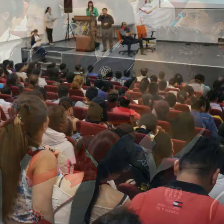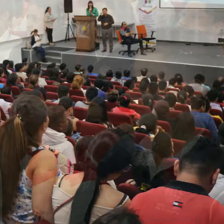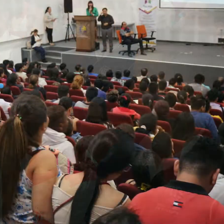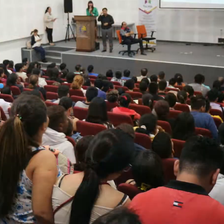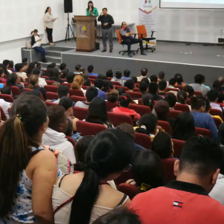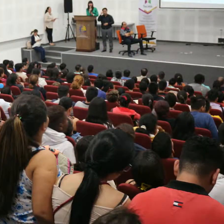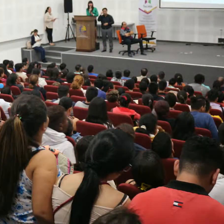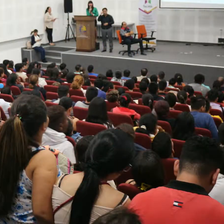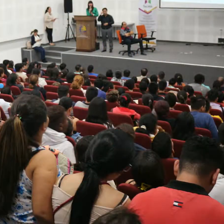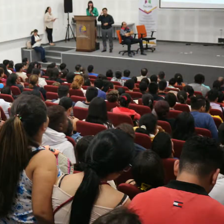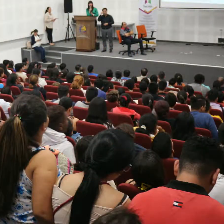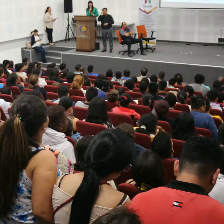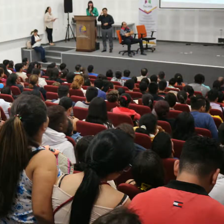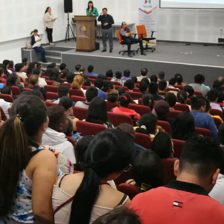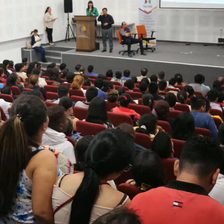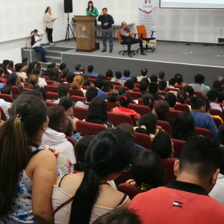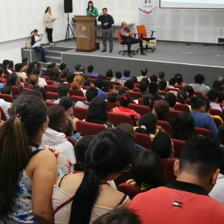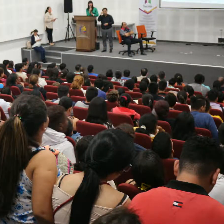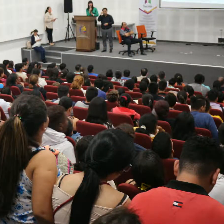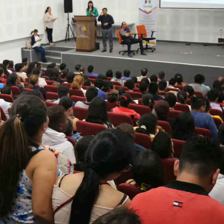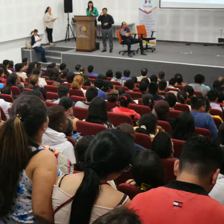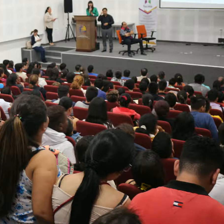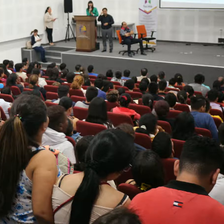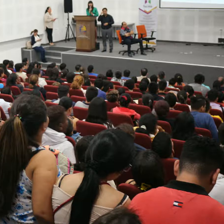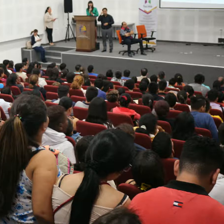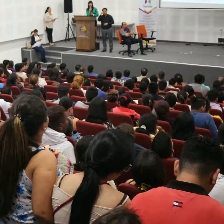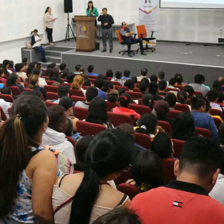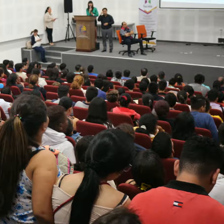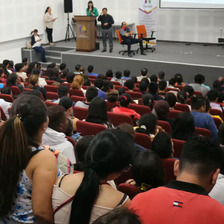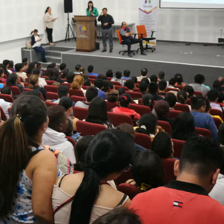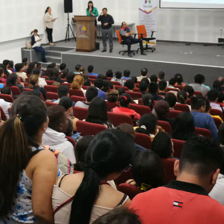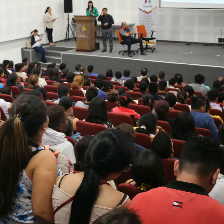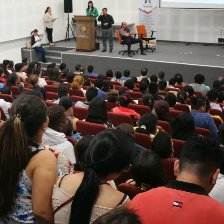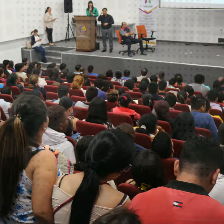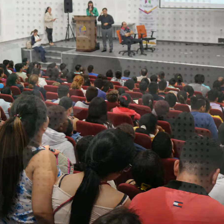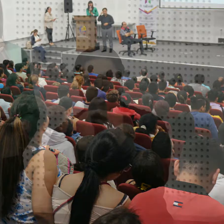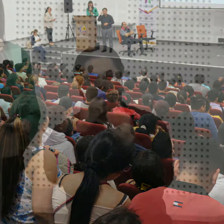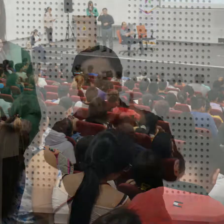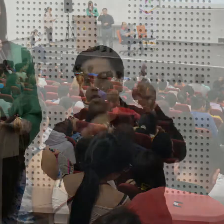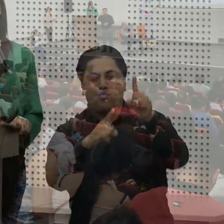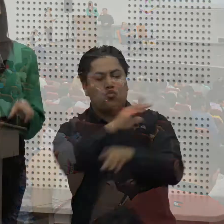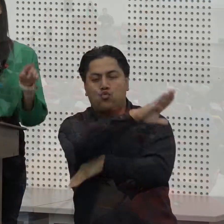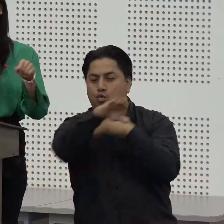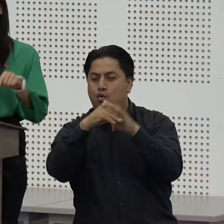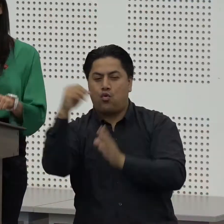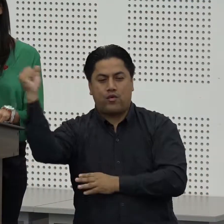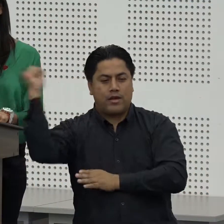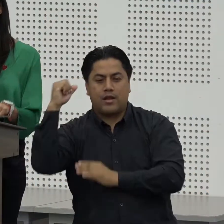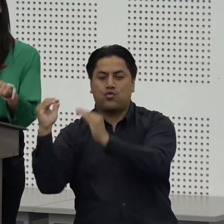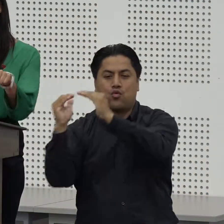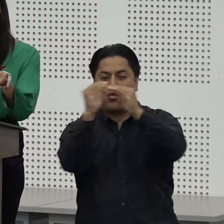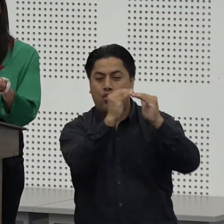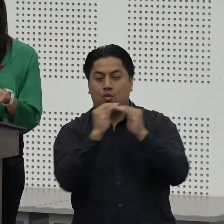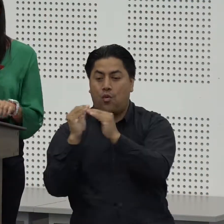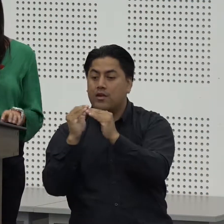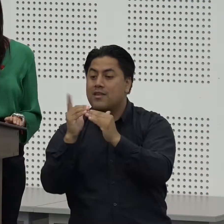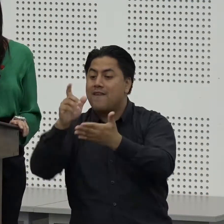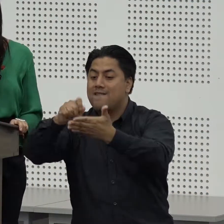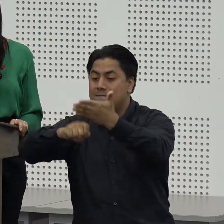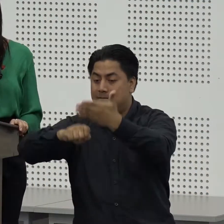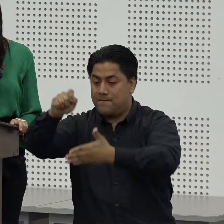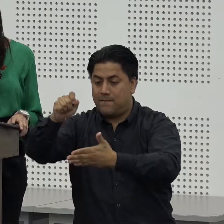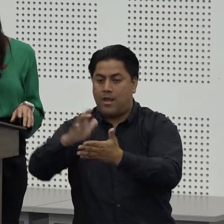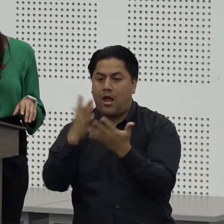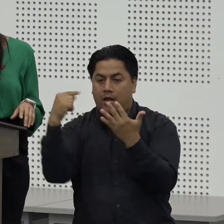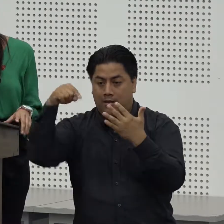medidas de acción afirmativa que promuevan la igualdad real a favor de los titulares de derechos una acción afirmativa es el hecho de que